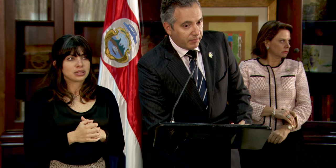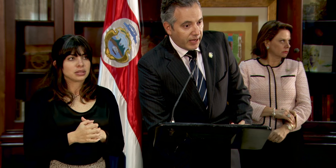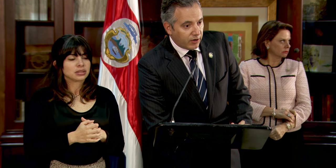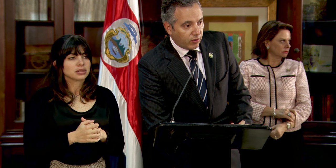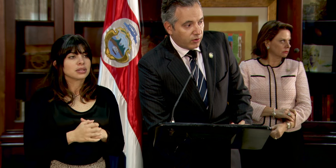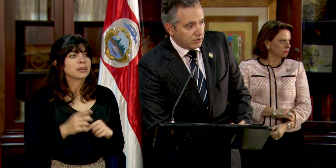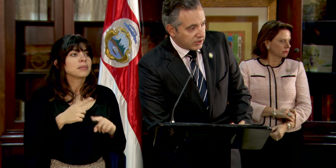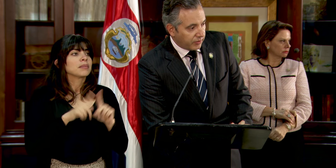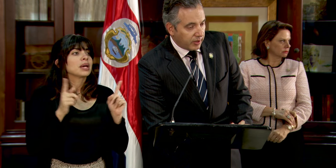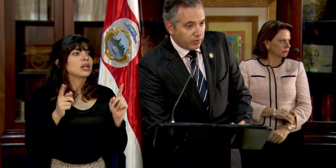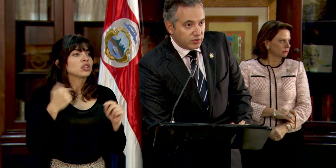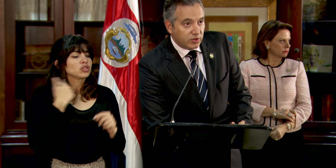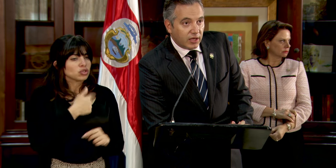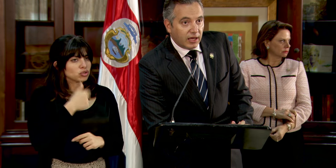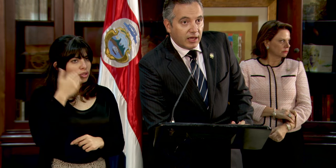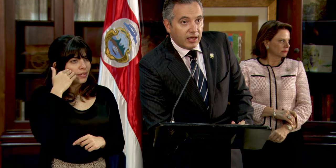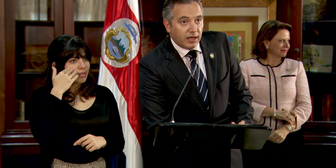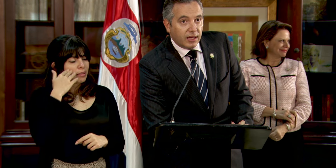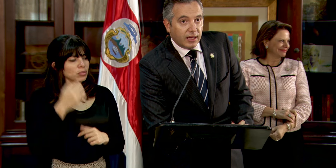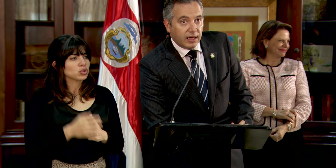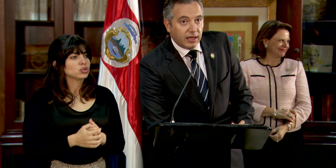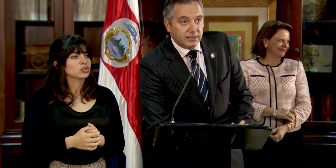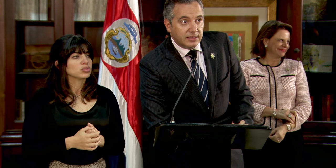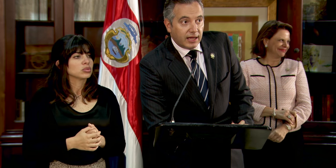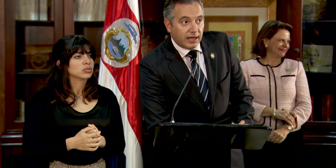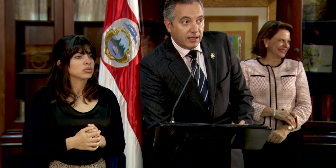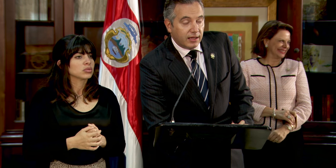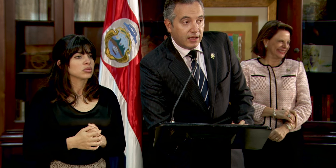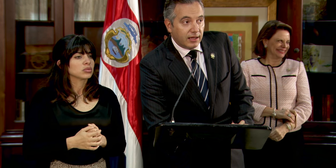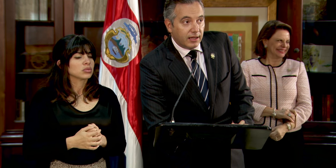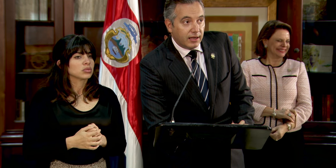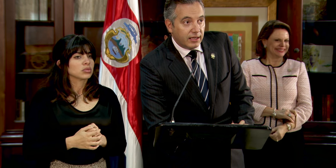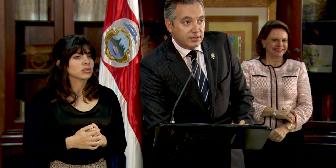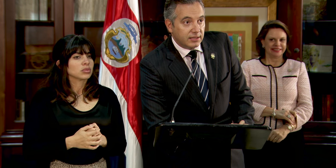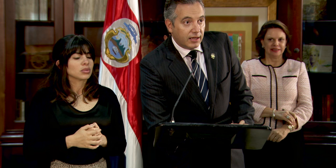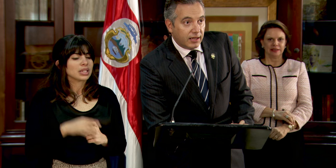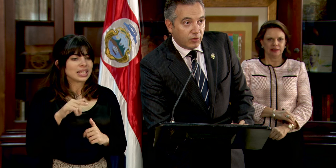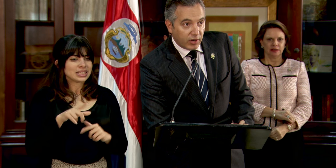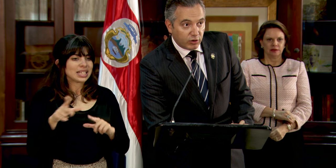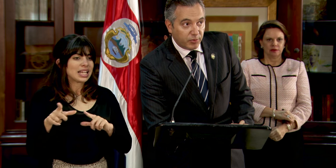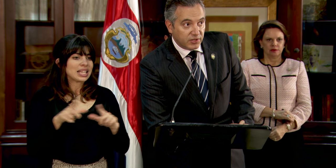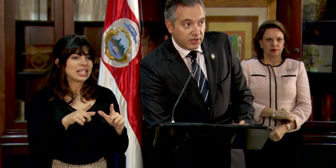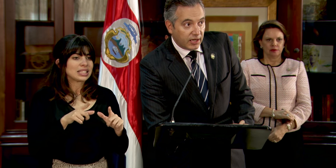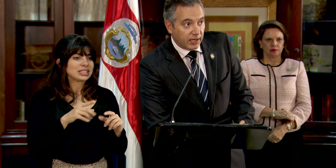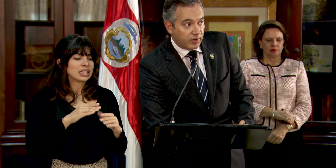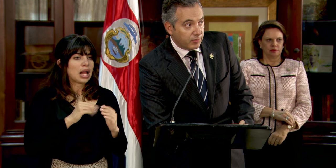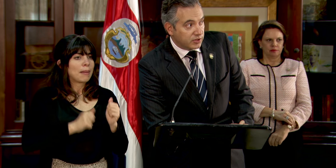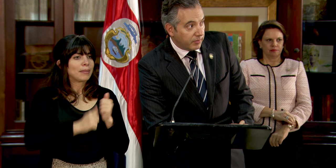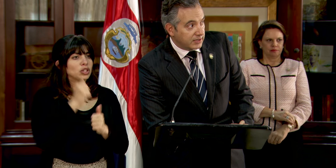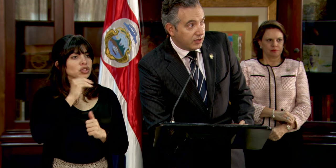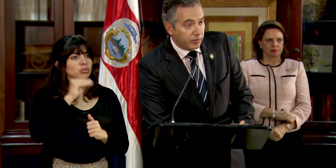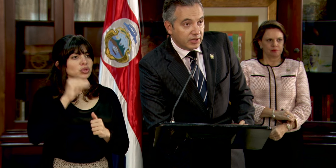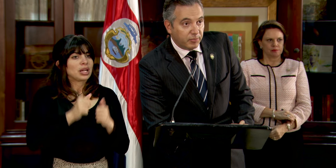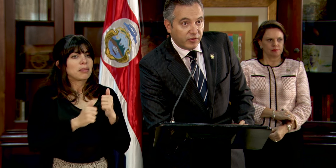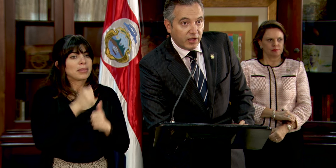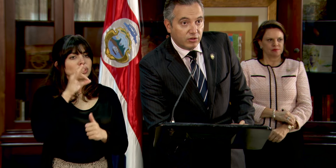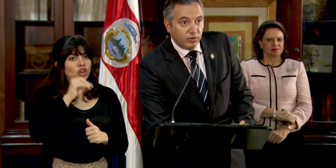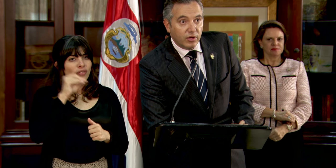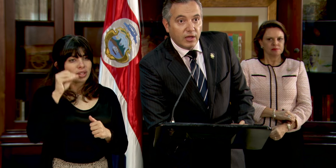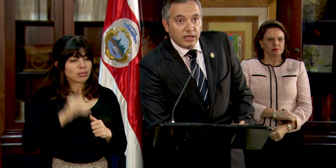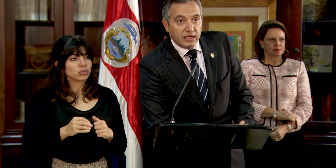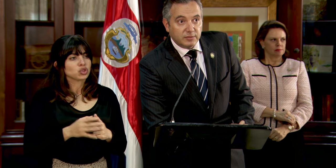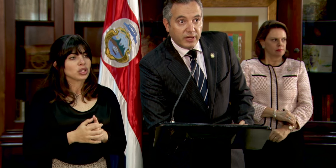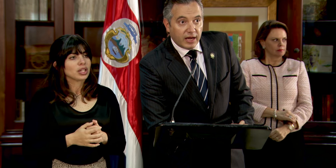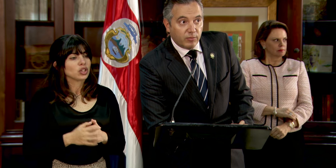Sin embargo, sabemos que está lista en un alto porcentaje, hablamos de más del 90 por